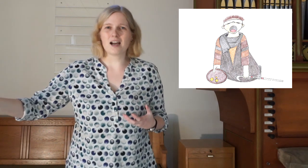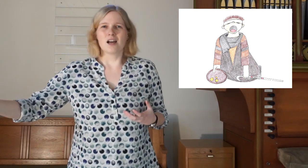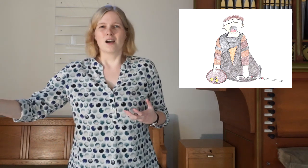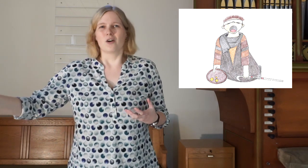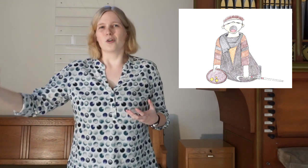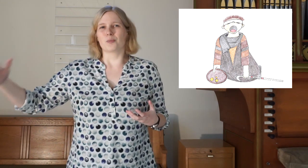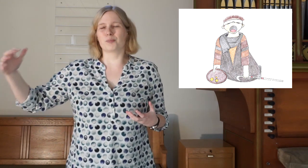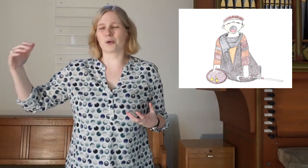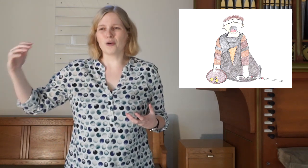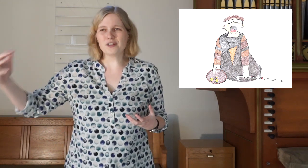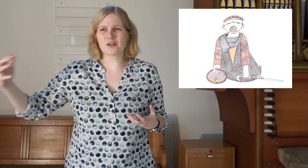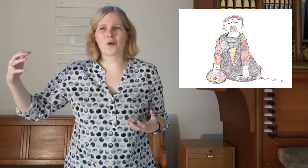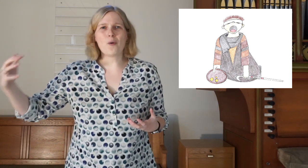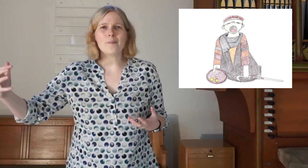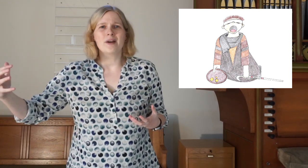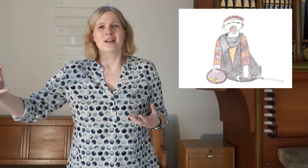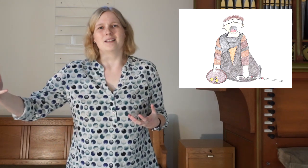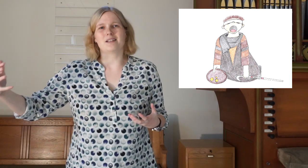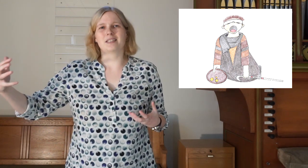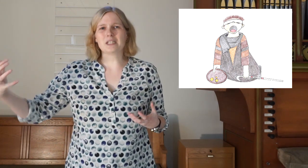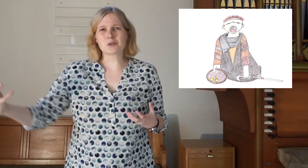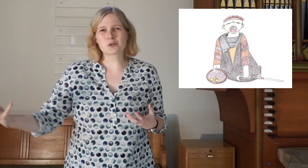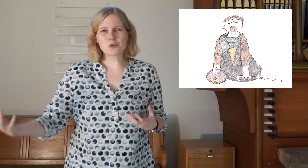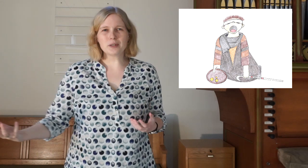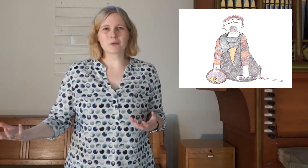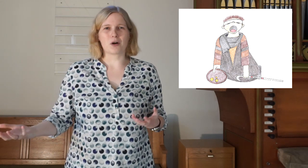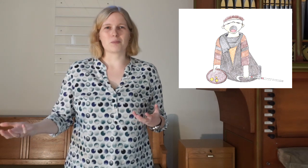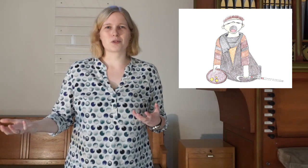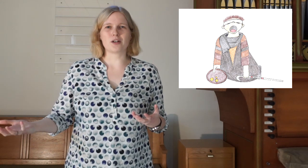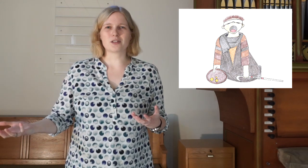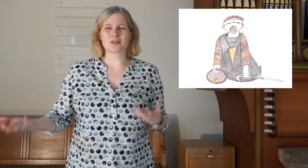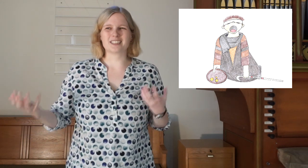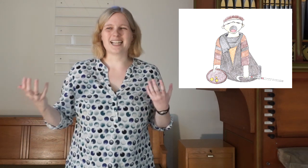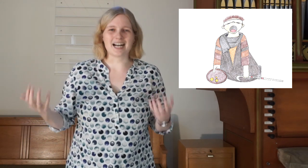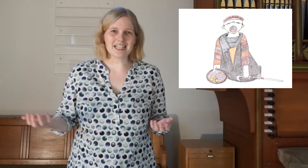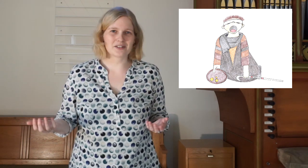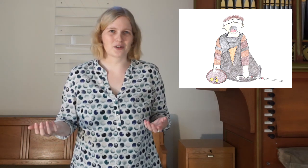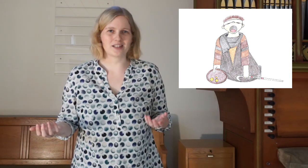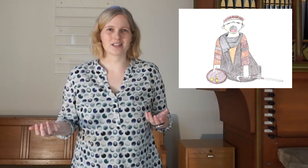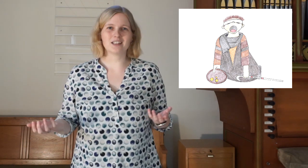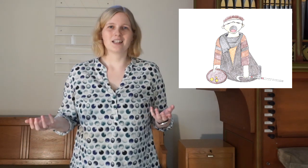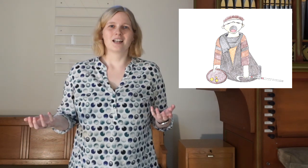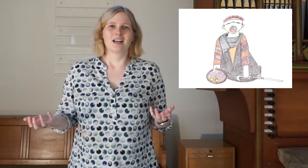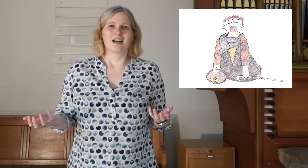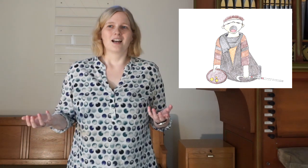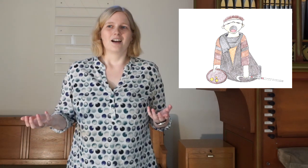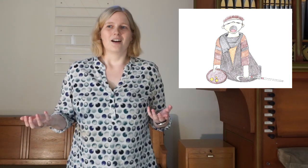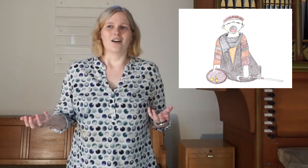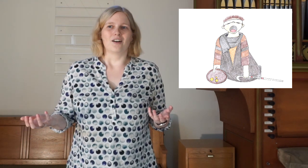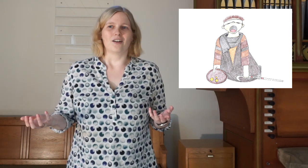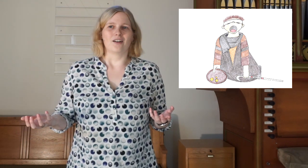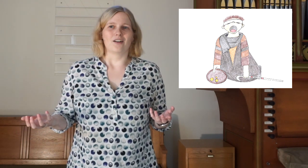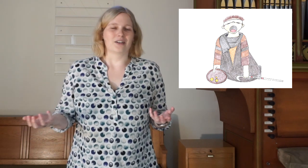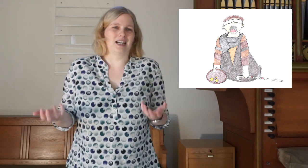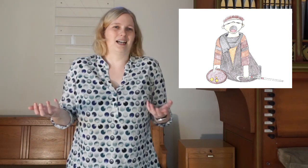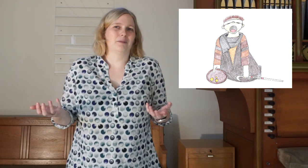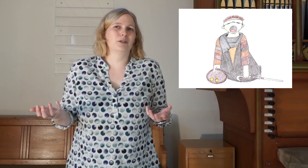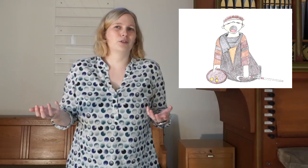und brüllte rum, dass Jesus zu ihm kommen sollte und ihn heilen sollte. Und alle haben ihn für